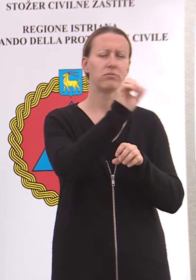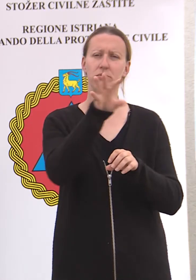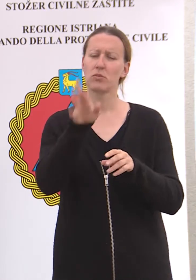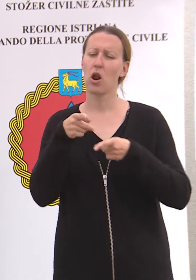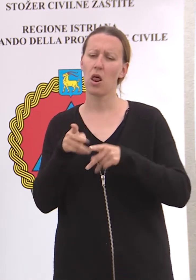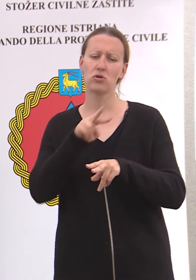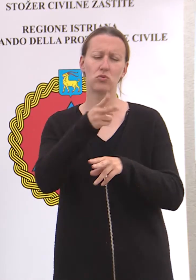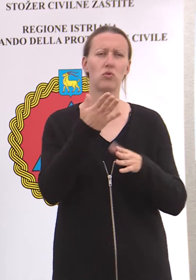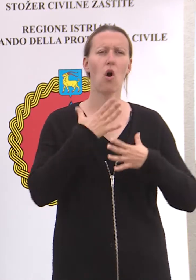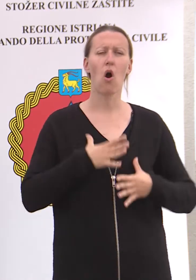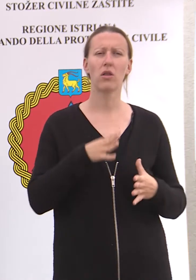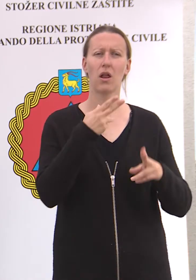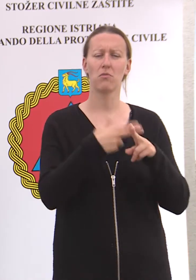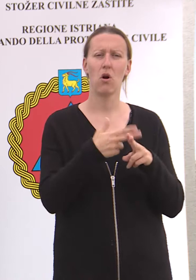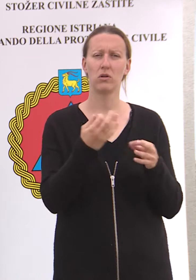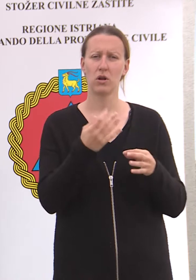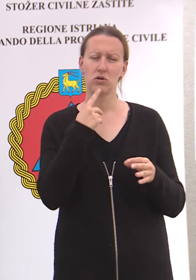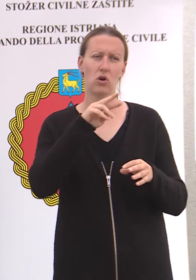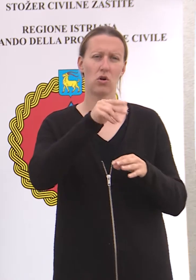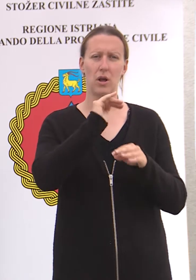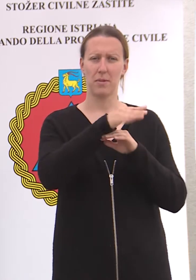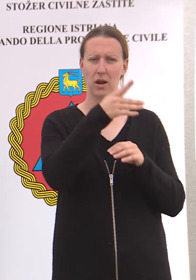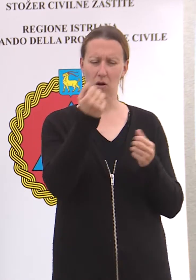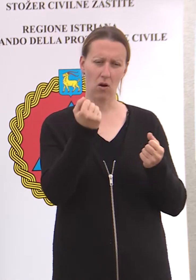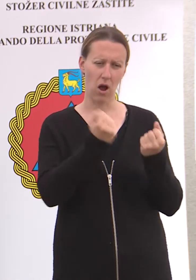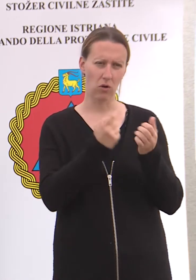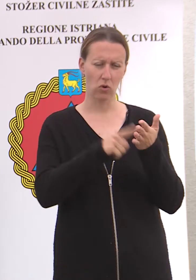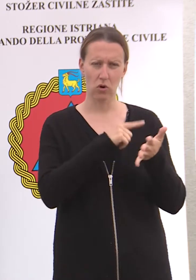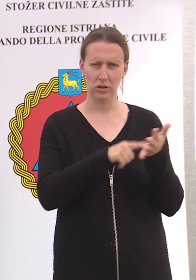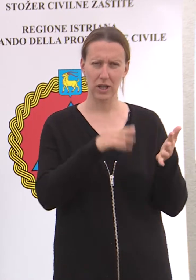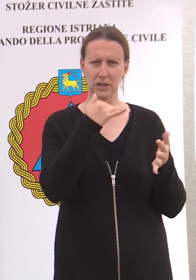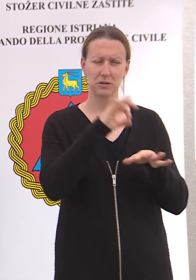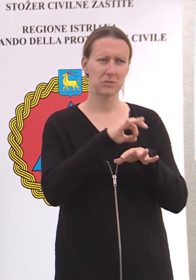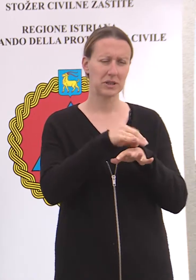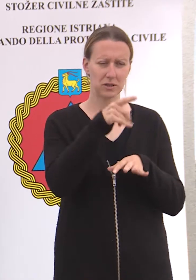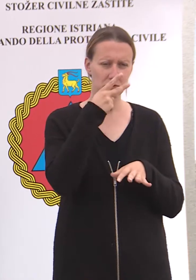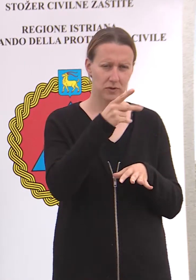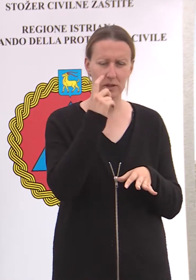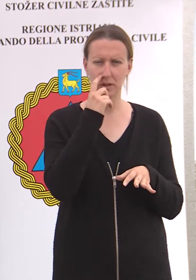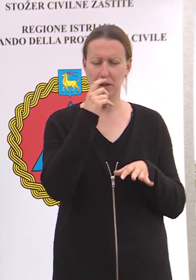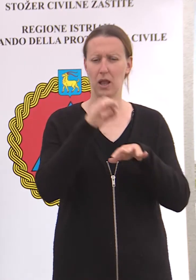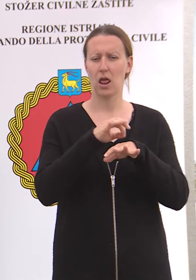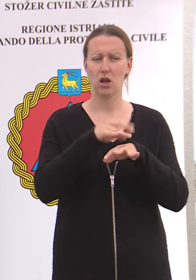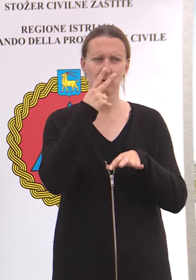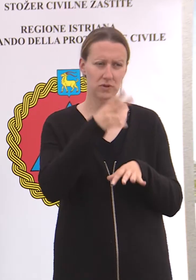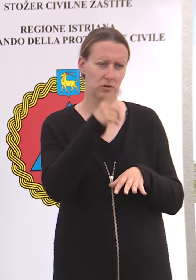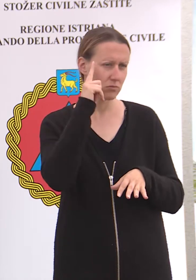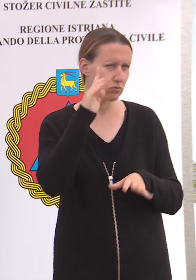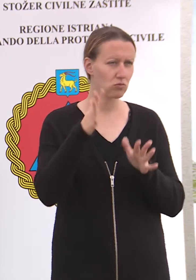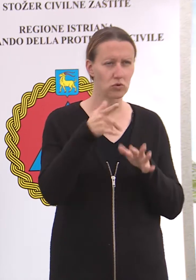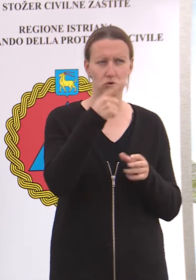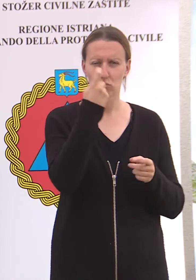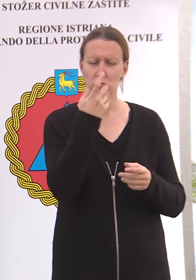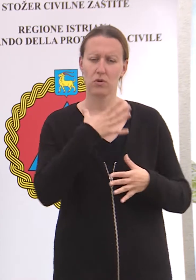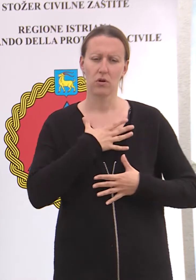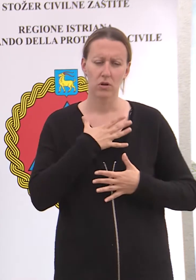bolnice Pula. Drugi dio uzoraka nam dolazi preko drajevina, odnosno onog iz opće medicine, što lječnici opće medicine indiciraju